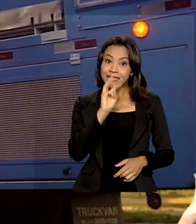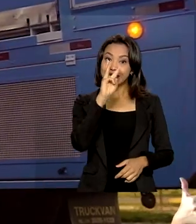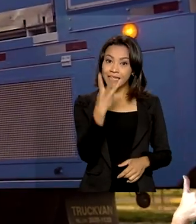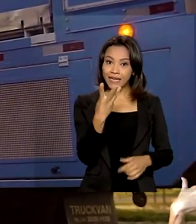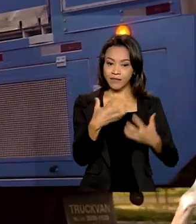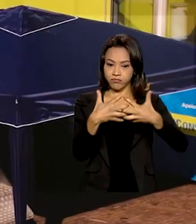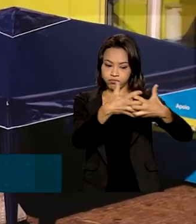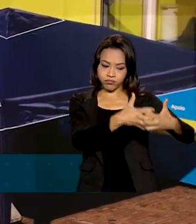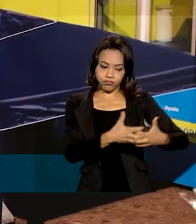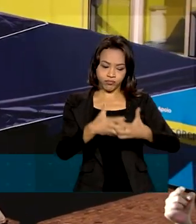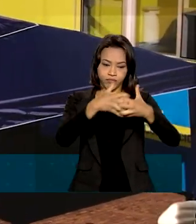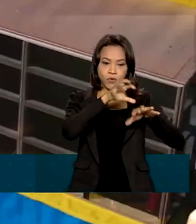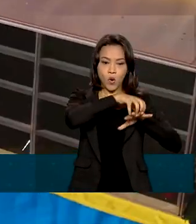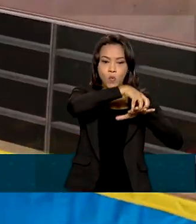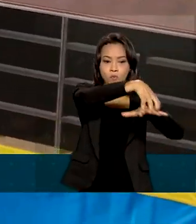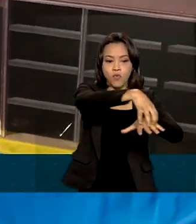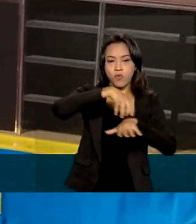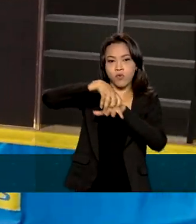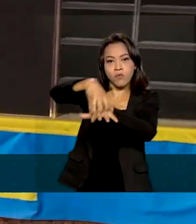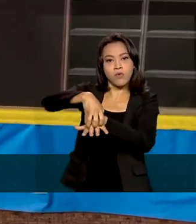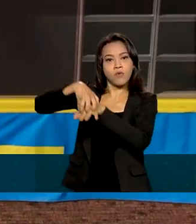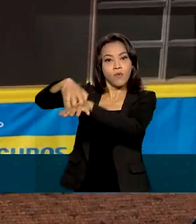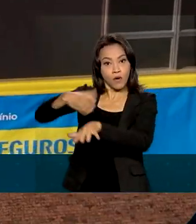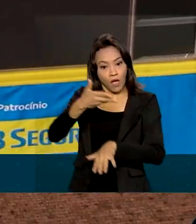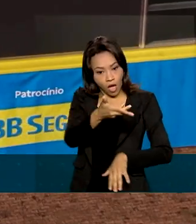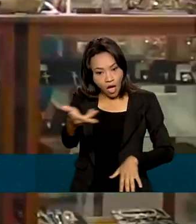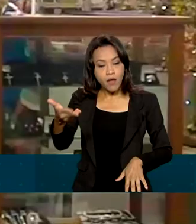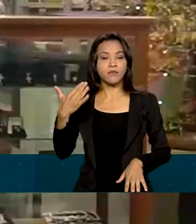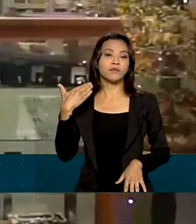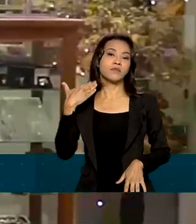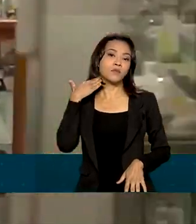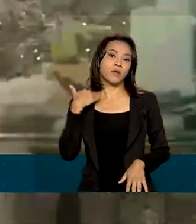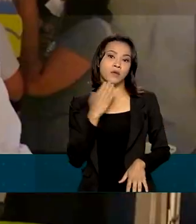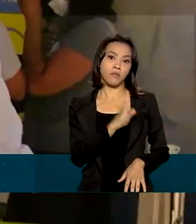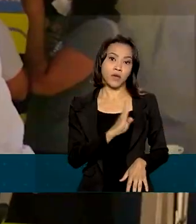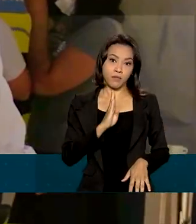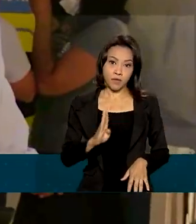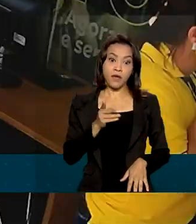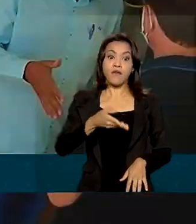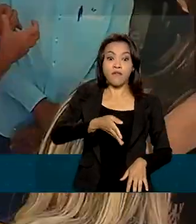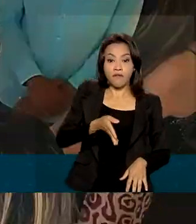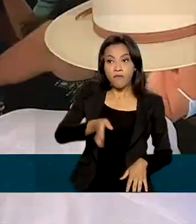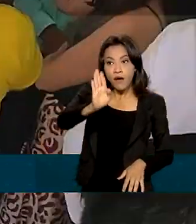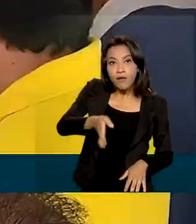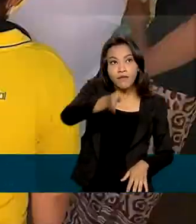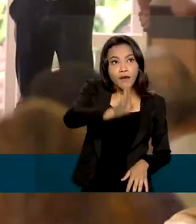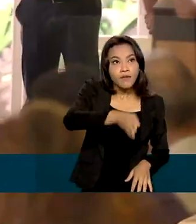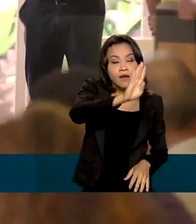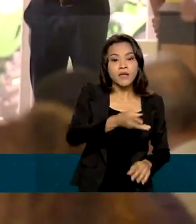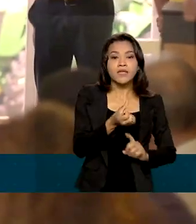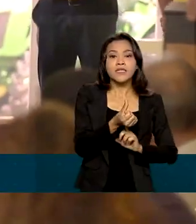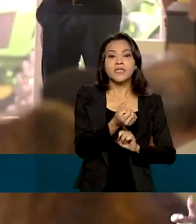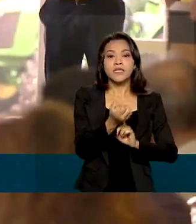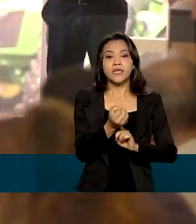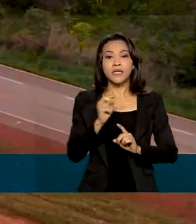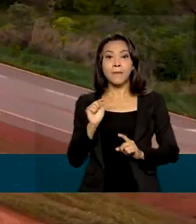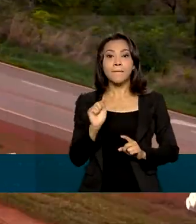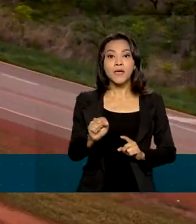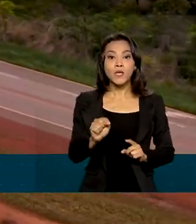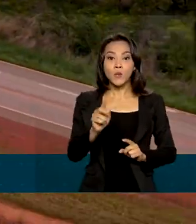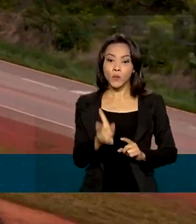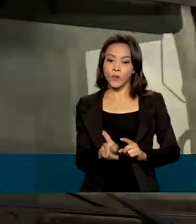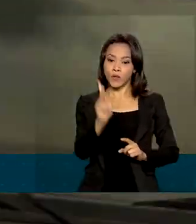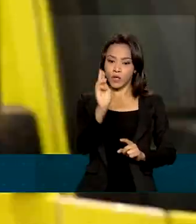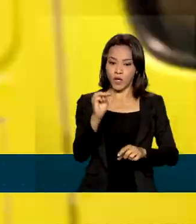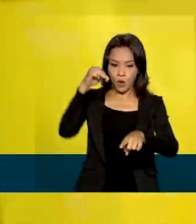adaptadas para atuarem como agências móveis do Banco do Brasil vão percorrer mais de 60 mil quilômetros pelos principais